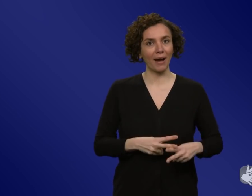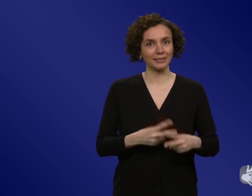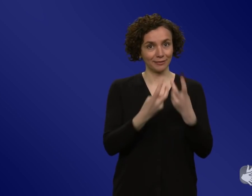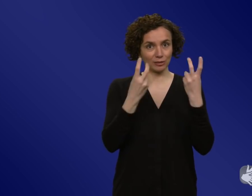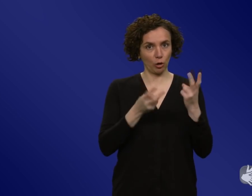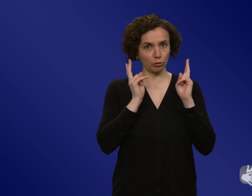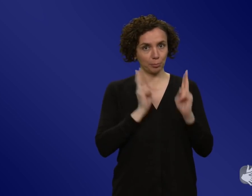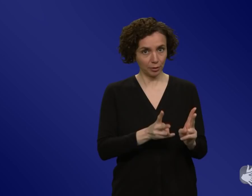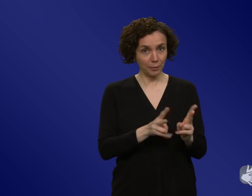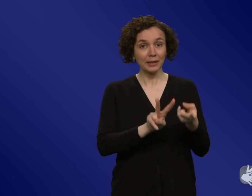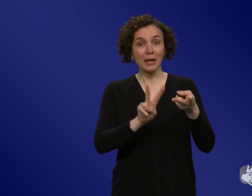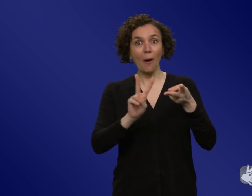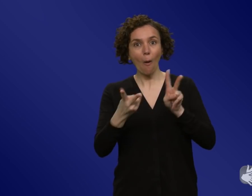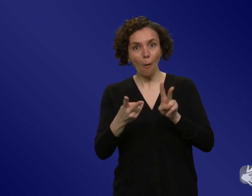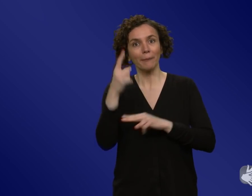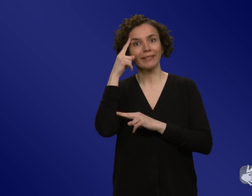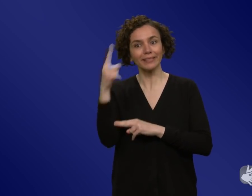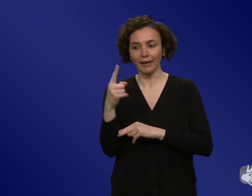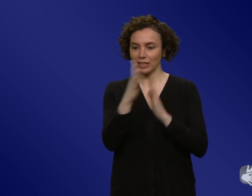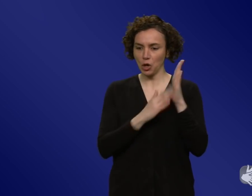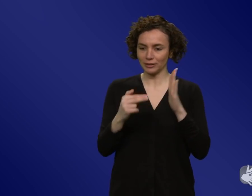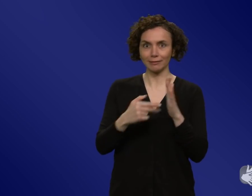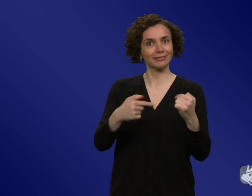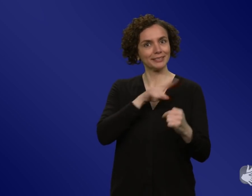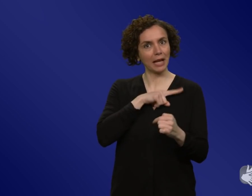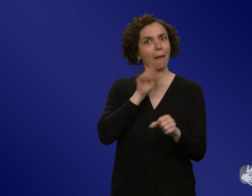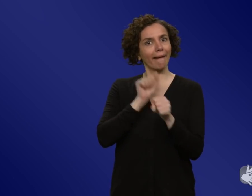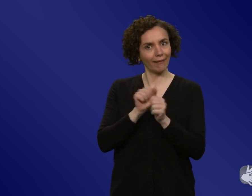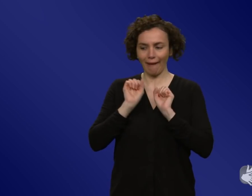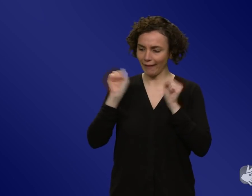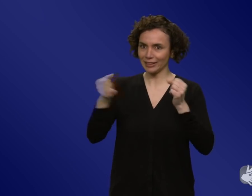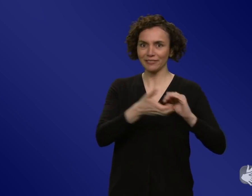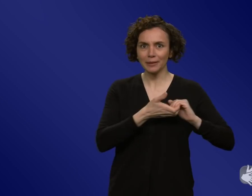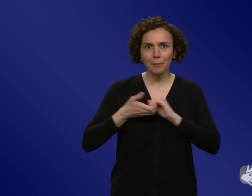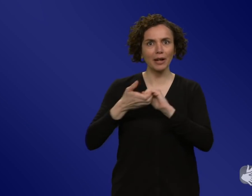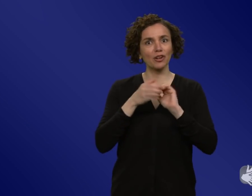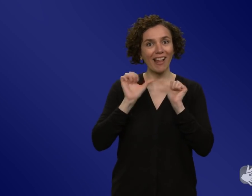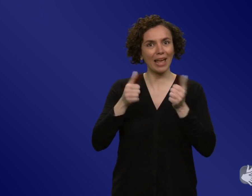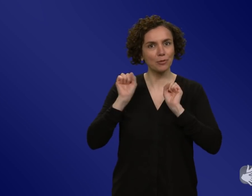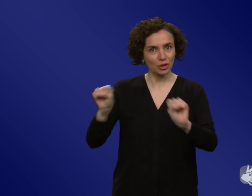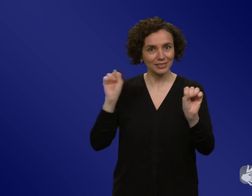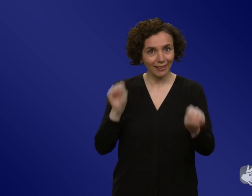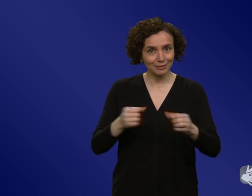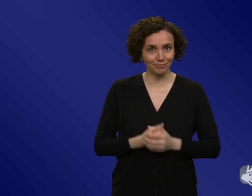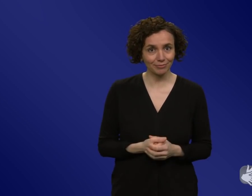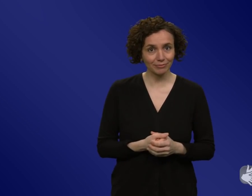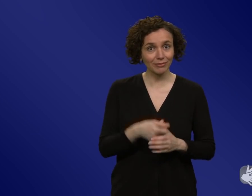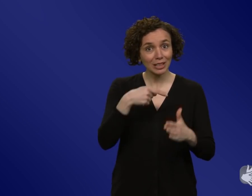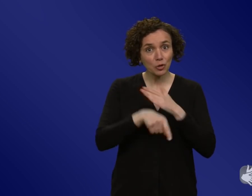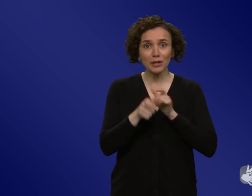zu machen, dass die Neuseeländer aktiv miteinander Leben geschützt haben und sie hat also aus dem Sport, im Militär, seit